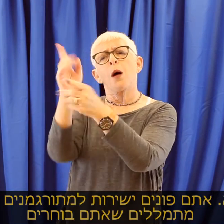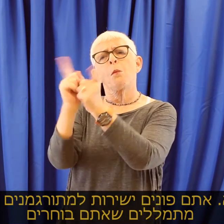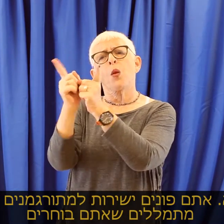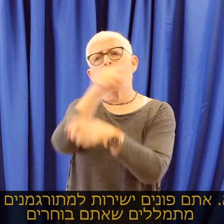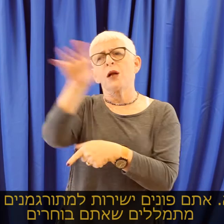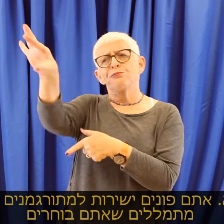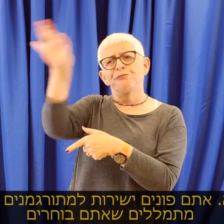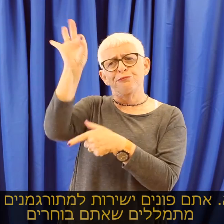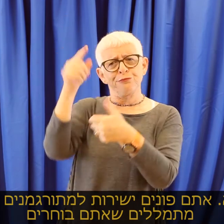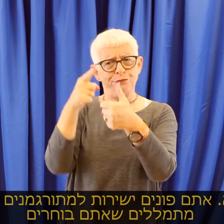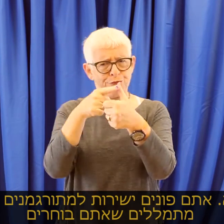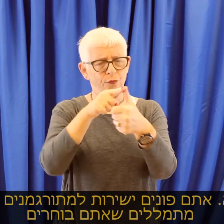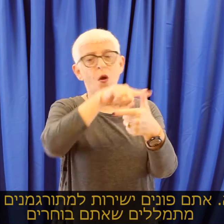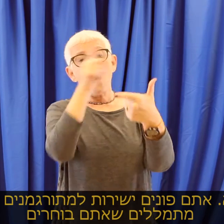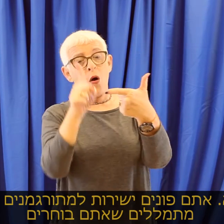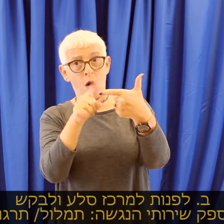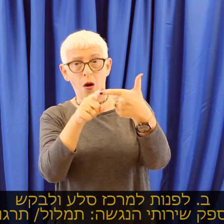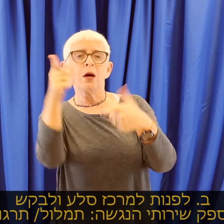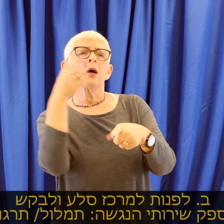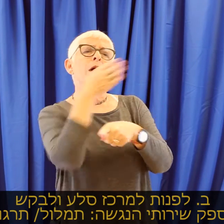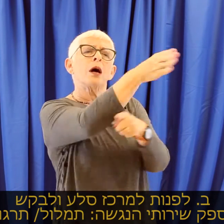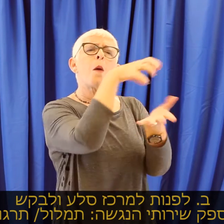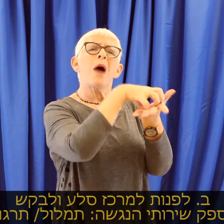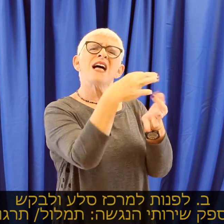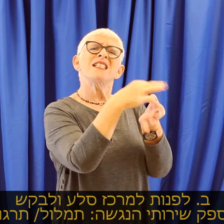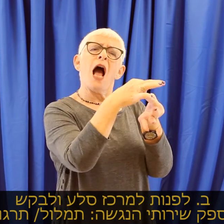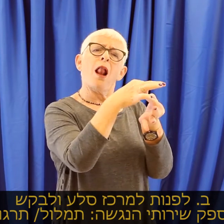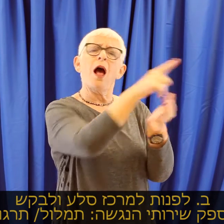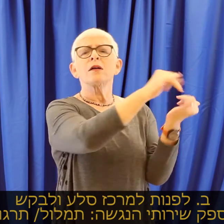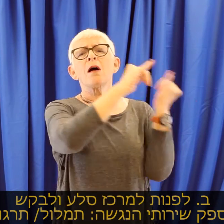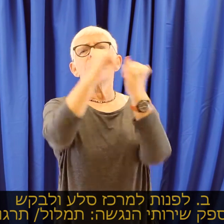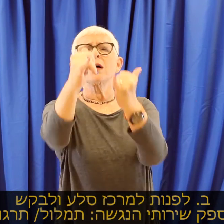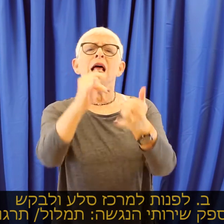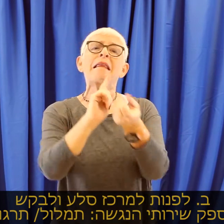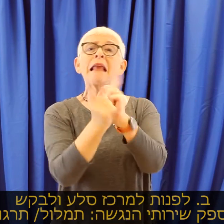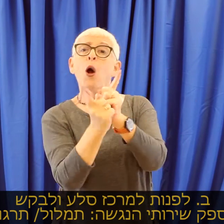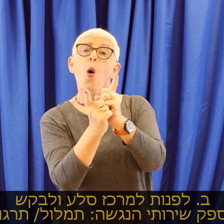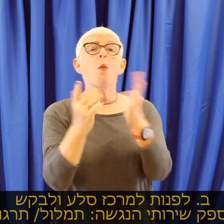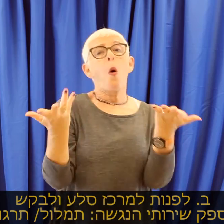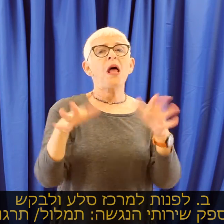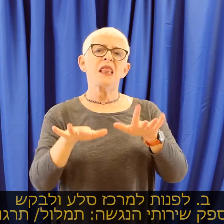כשאתם פונים ובוחרים את נותן השירות או פנייה למרכז סלע ואם יספקו לכם תרגום או תמלול